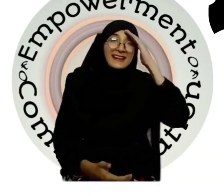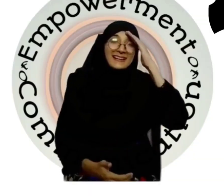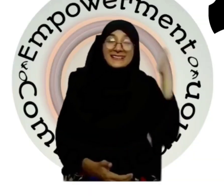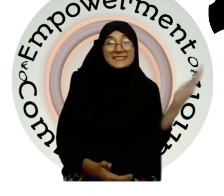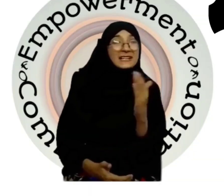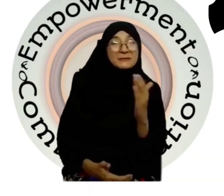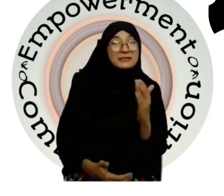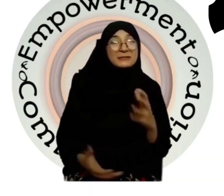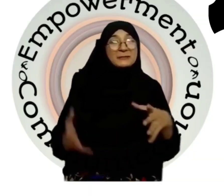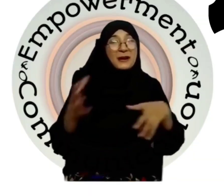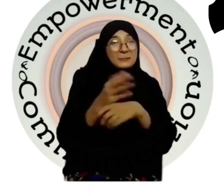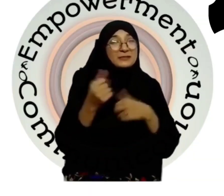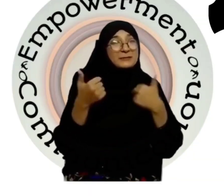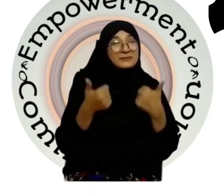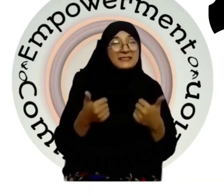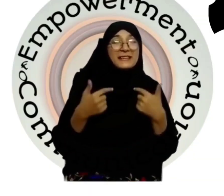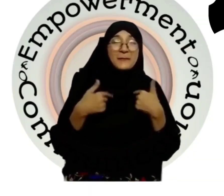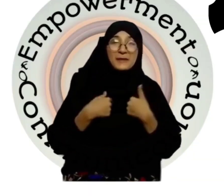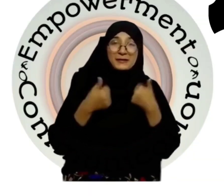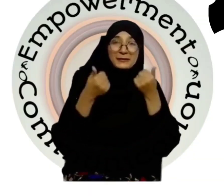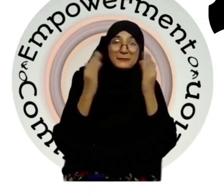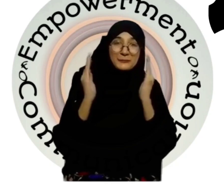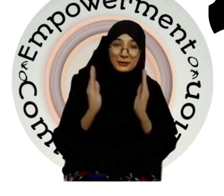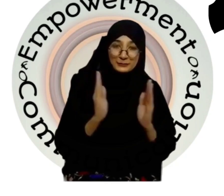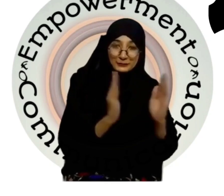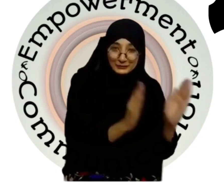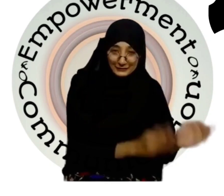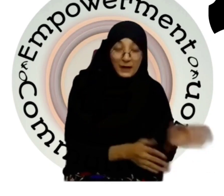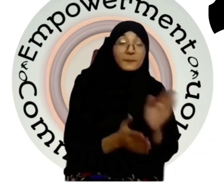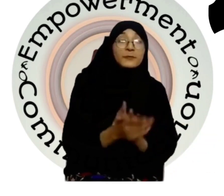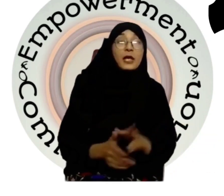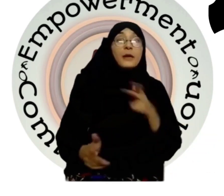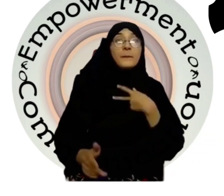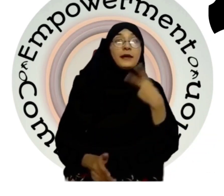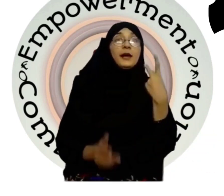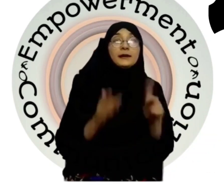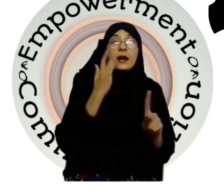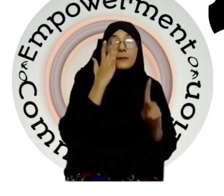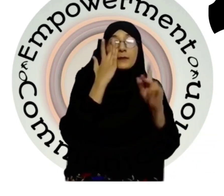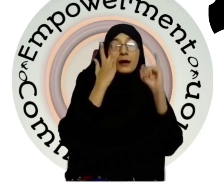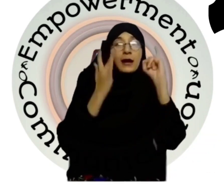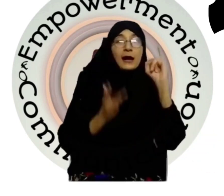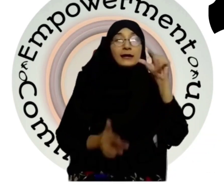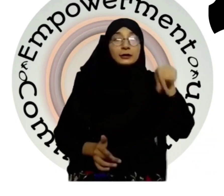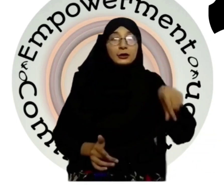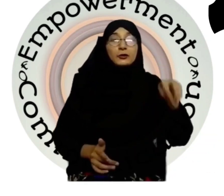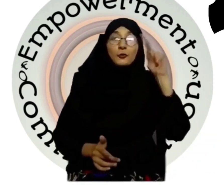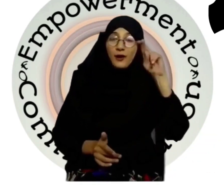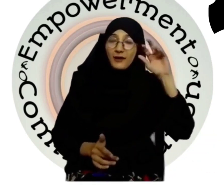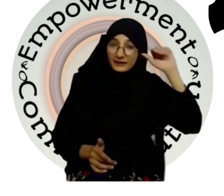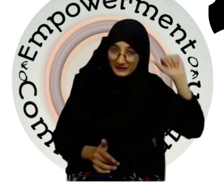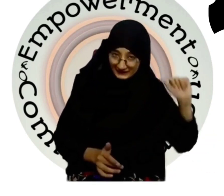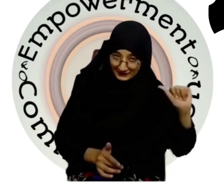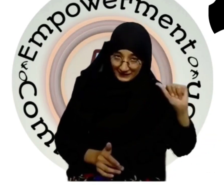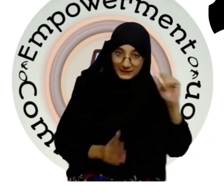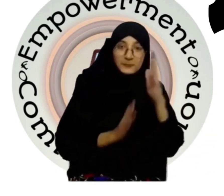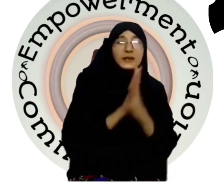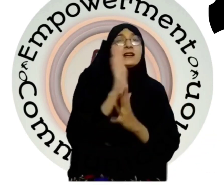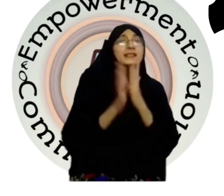अजसलाम अलेकूं आप लोग सब ठीक है मैं ठीकूं अलहम्द जिल्ला मेरा नाम IQR1 है मेरा